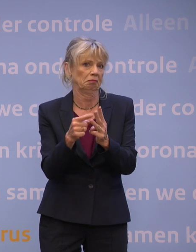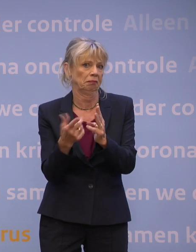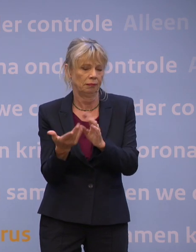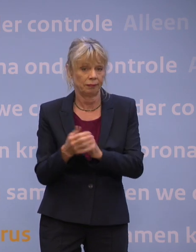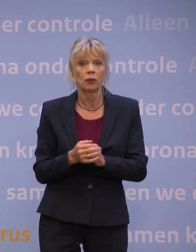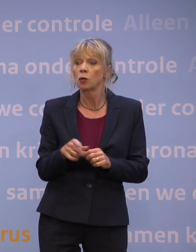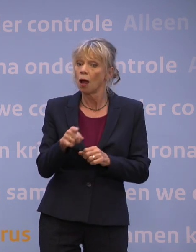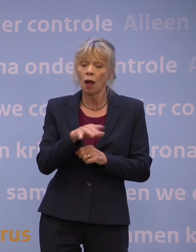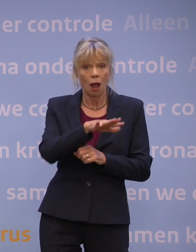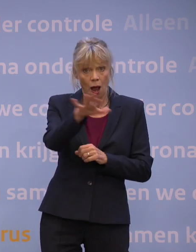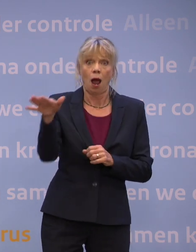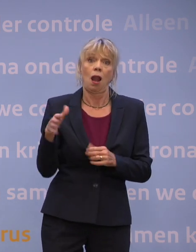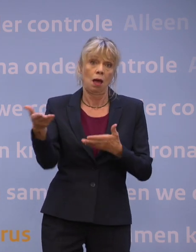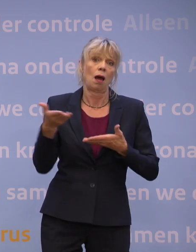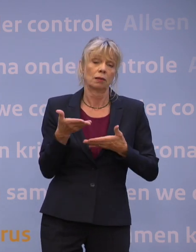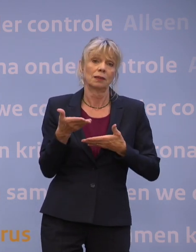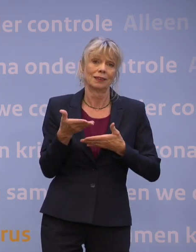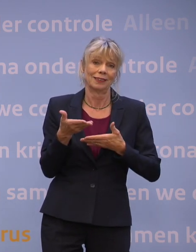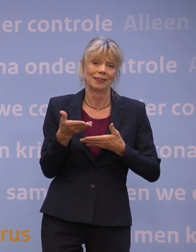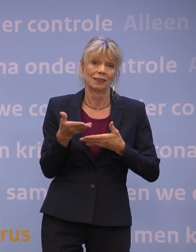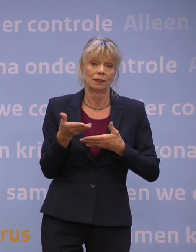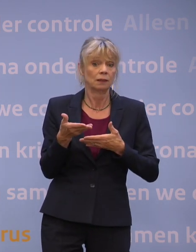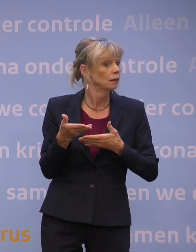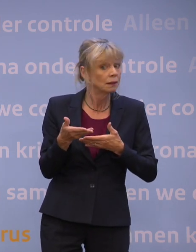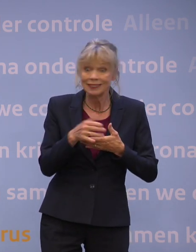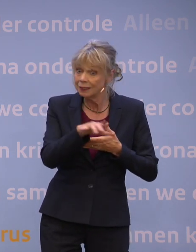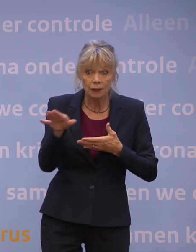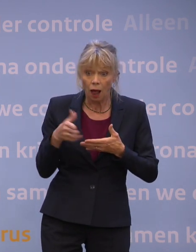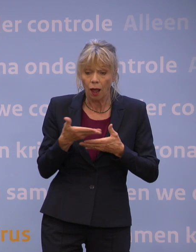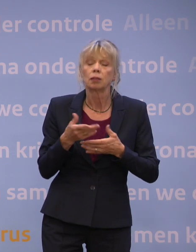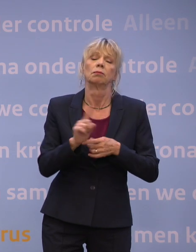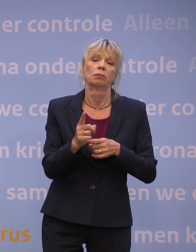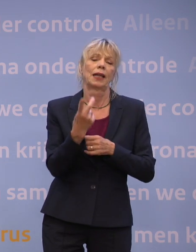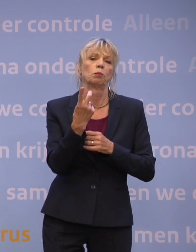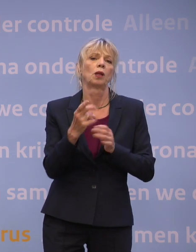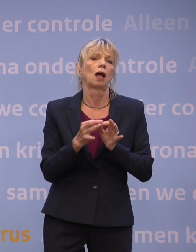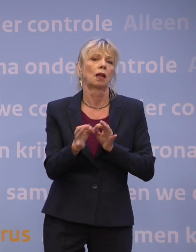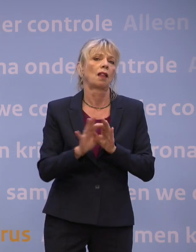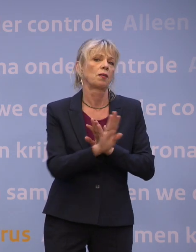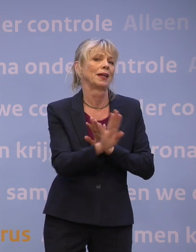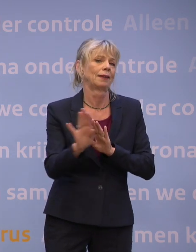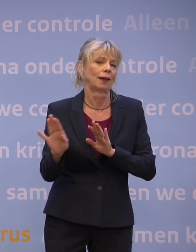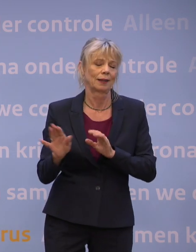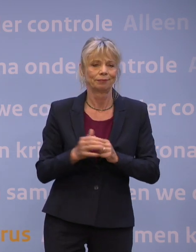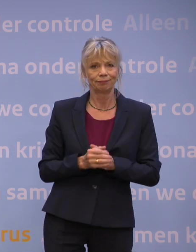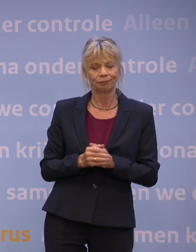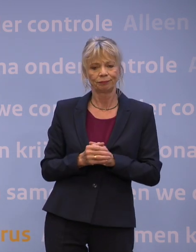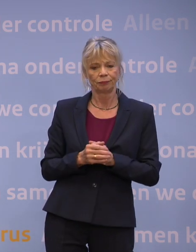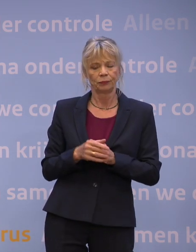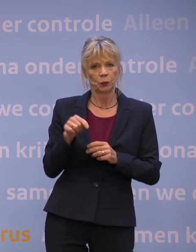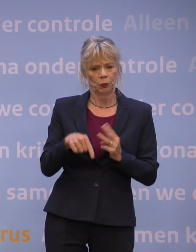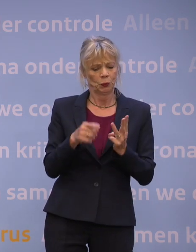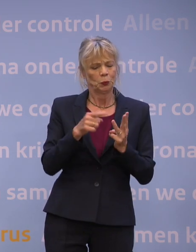alle gasten, want anders geldt natuurlijk gewoon de anderhalve meter. En daarmee kom ik ook bij een laatste bijzondere